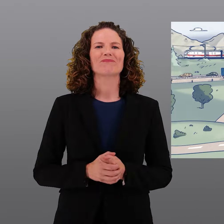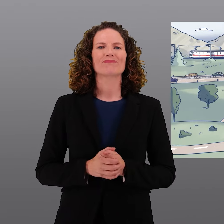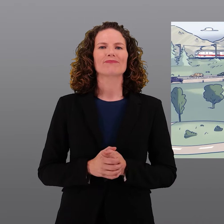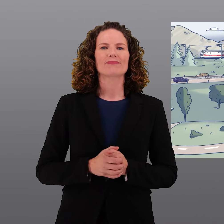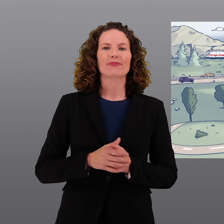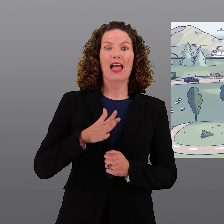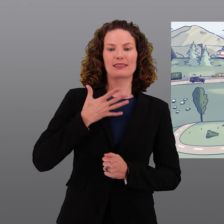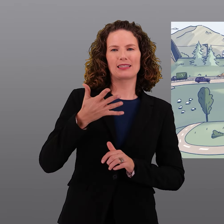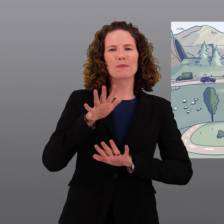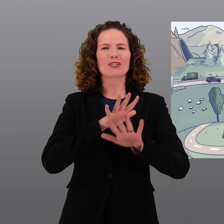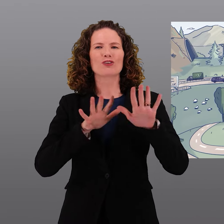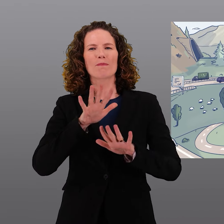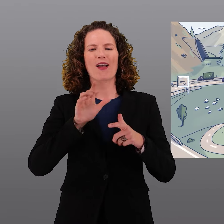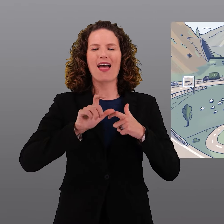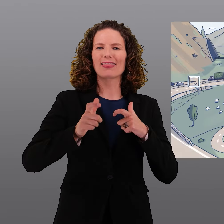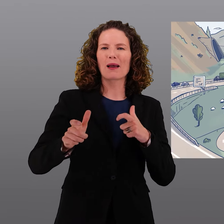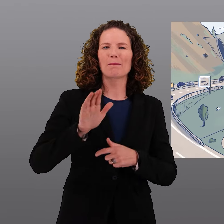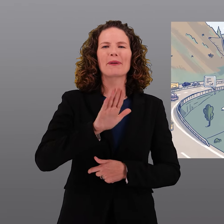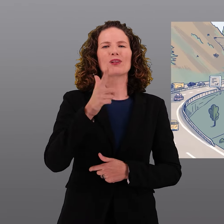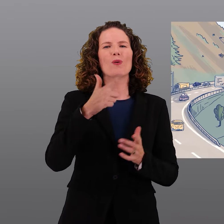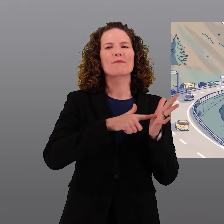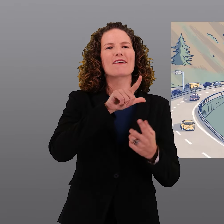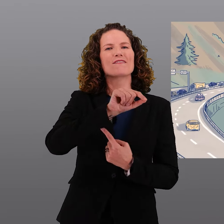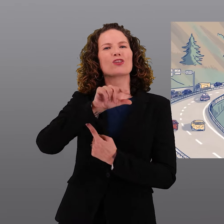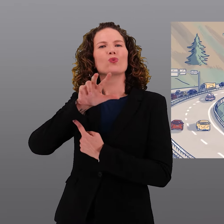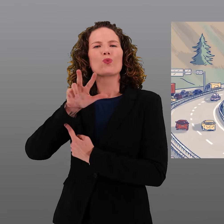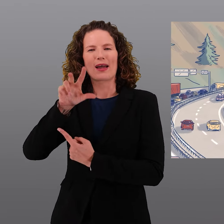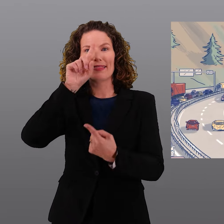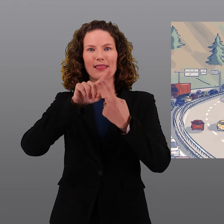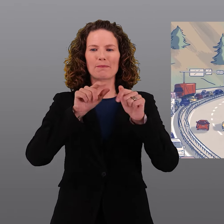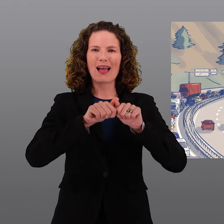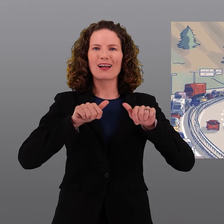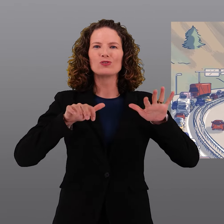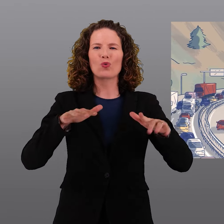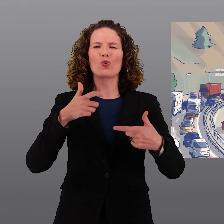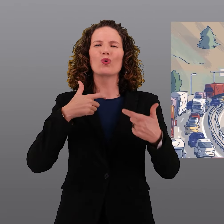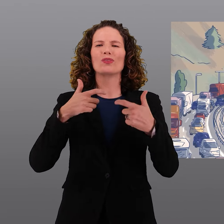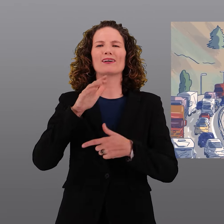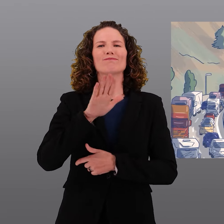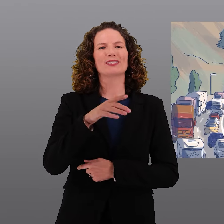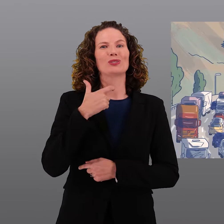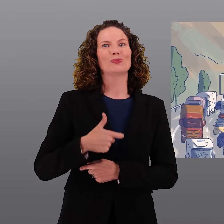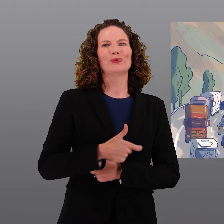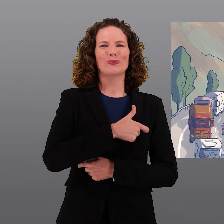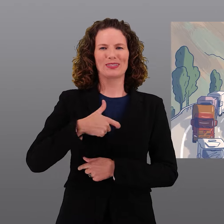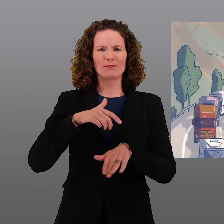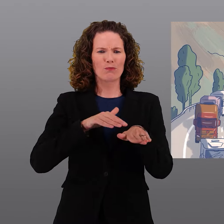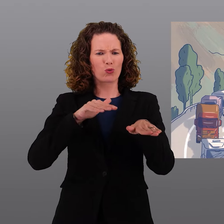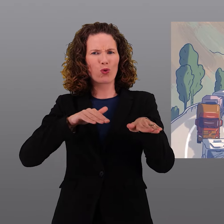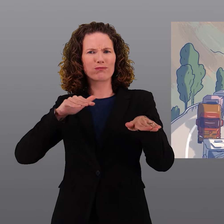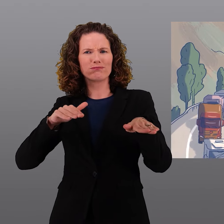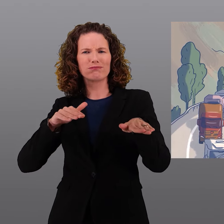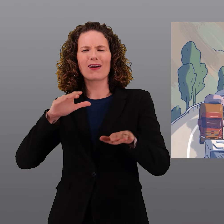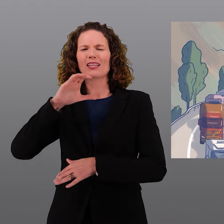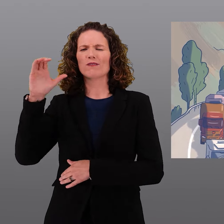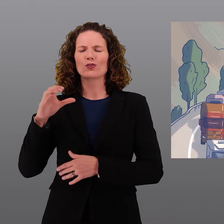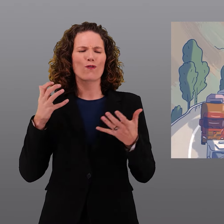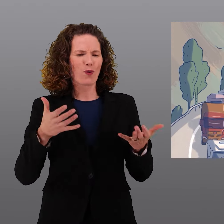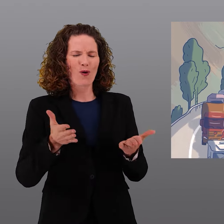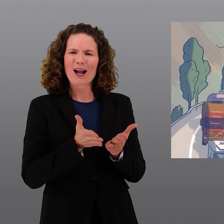routier et ferroviaire. Grâce à l'étape d'aménagement 2023, elle entend éliminer des goulets d'étranglement sur le réseau autoroutier